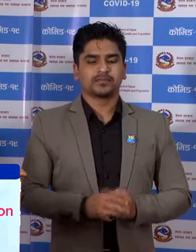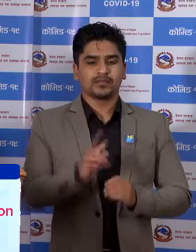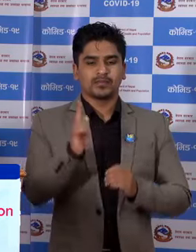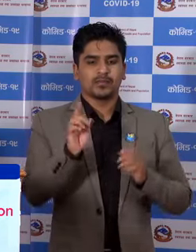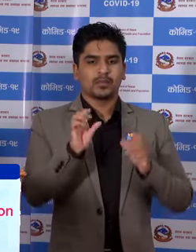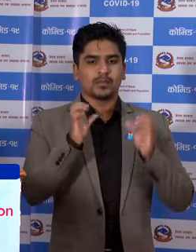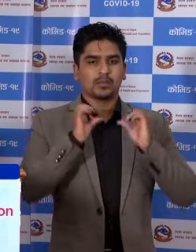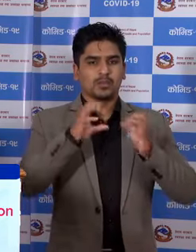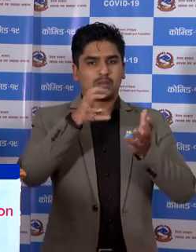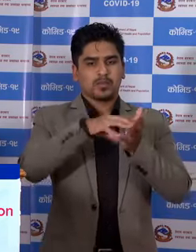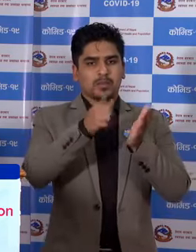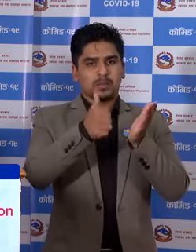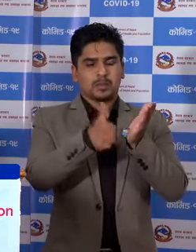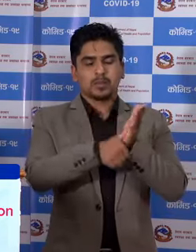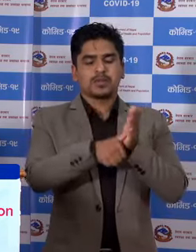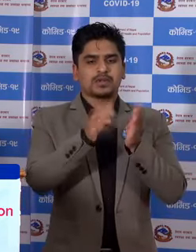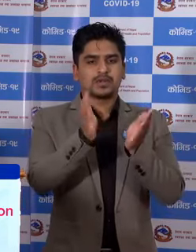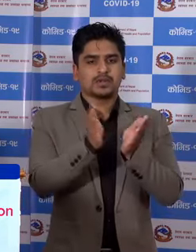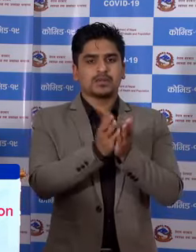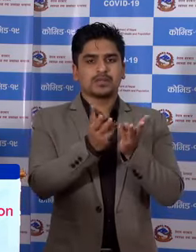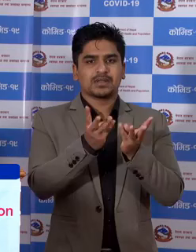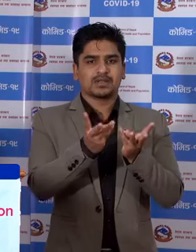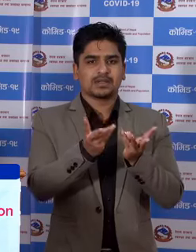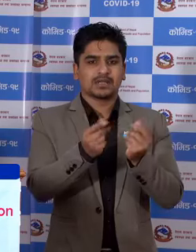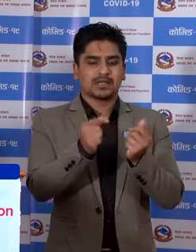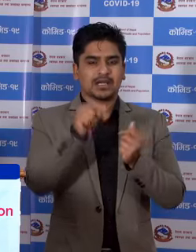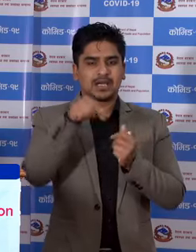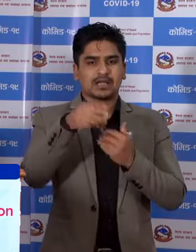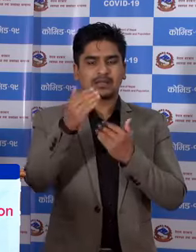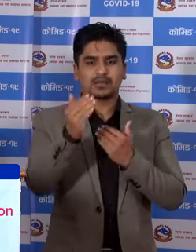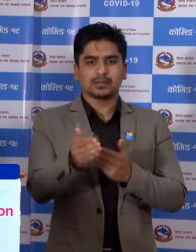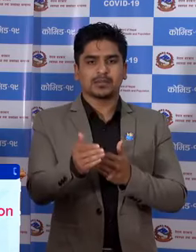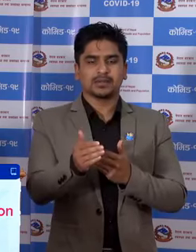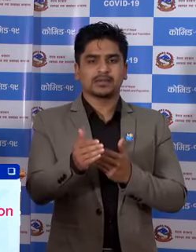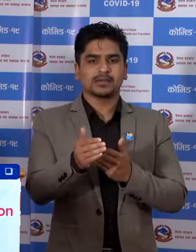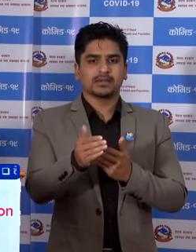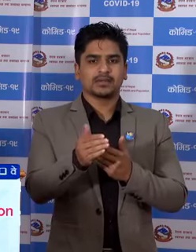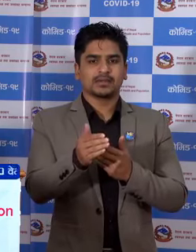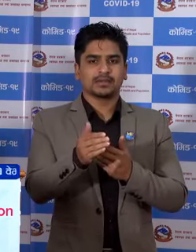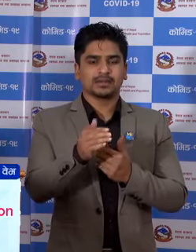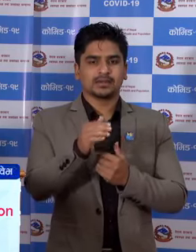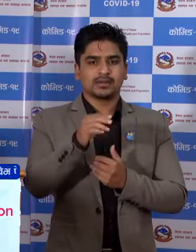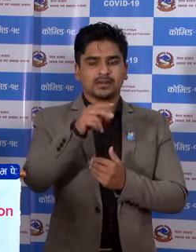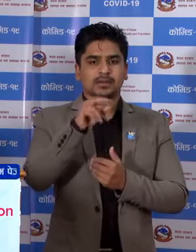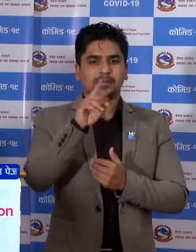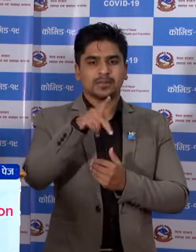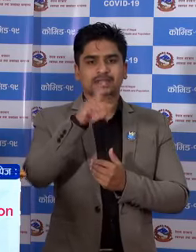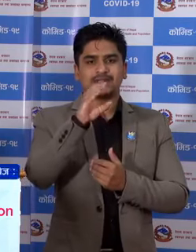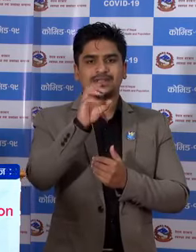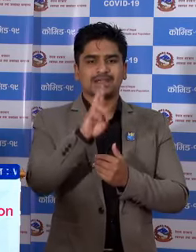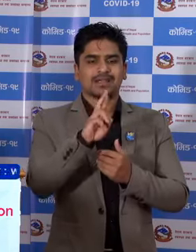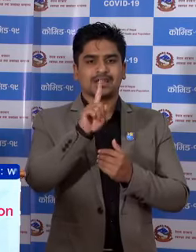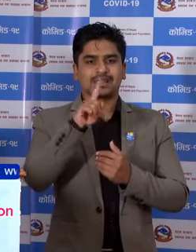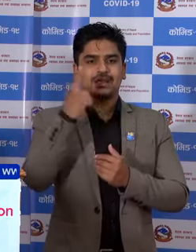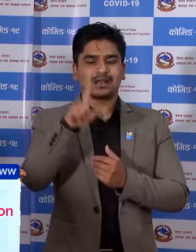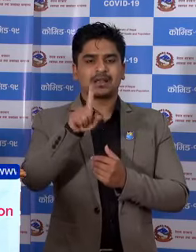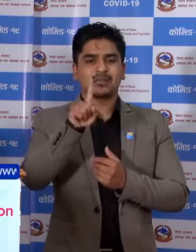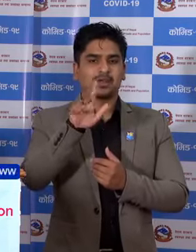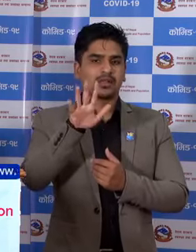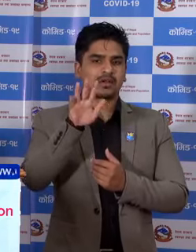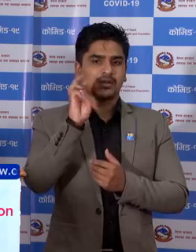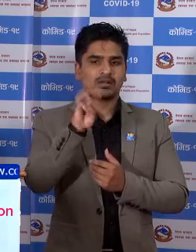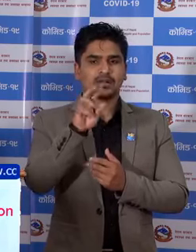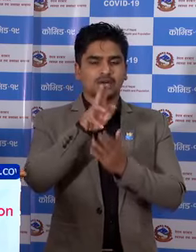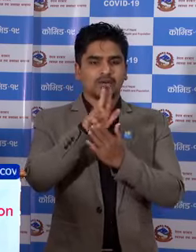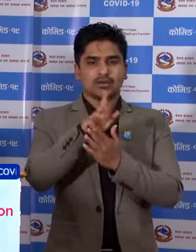परियोकसाला परिष्ठण जम्मा संख्या, आज सम्मको रति-पिसी आर एक लाग पन्दर हजार नौ